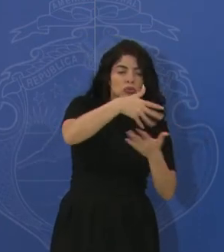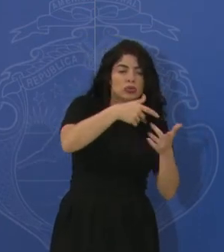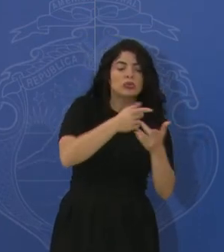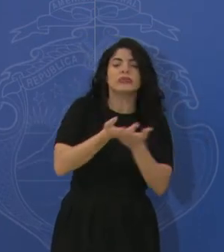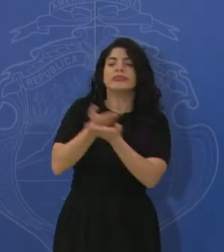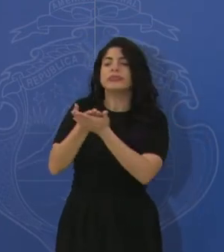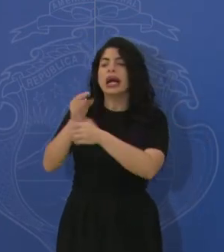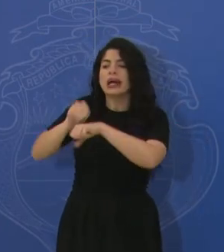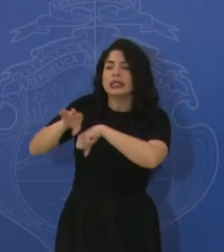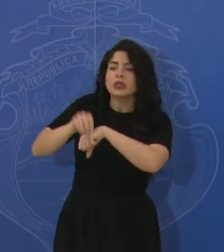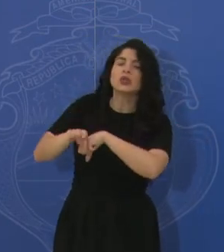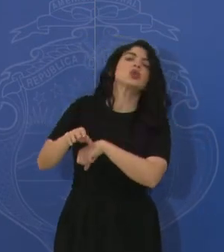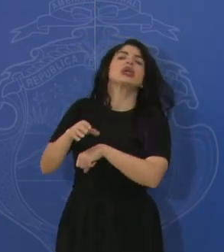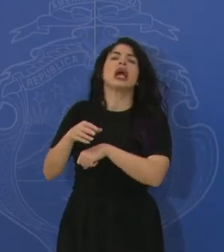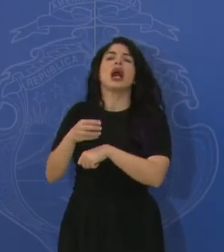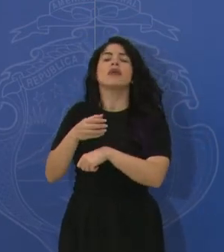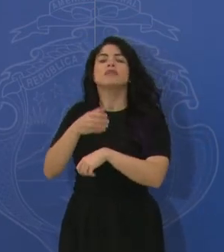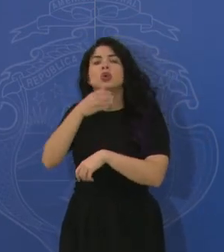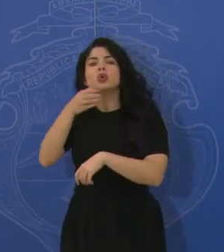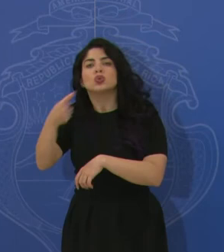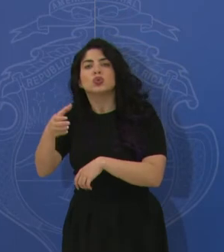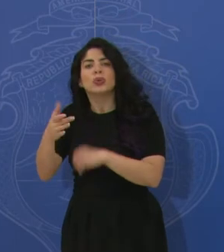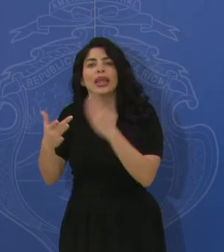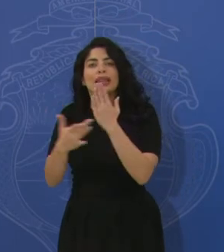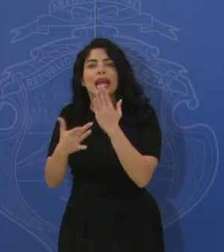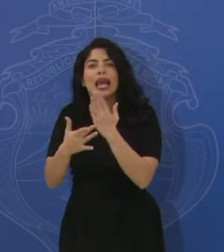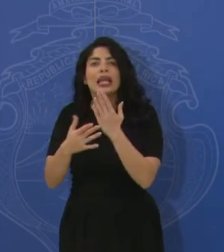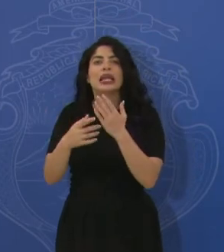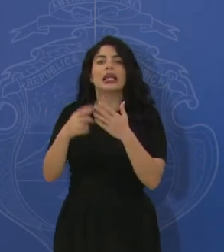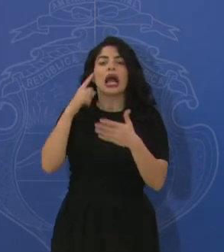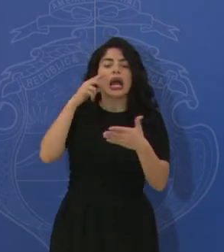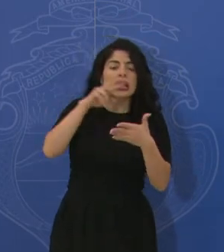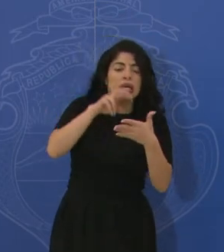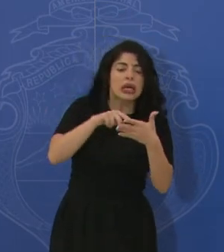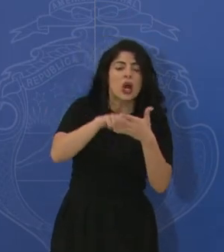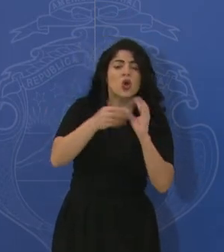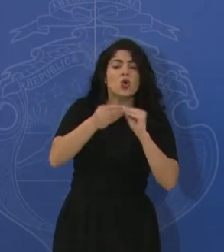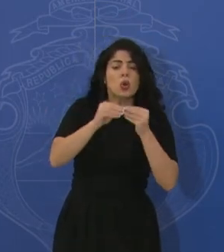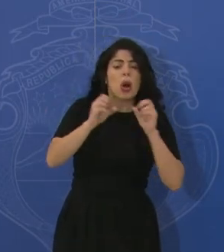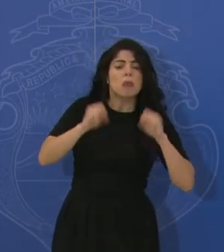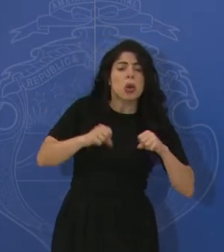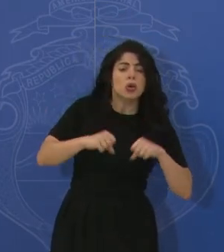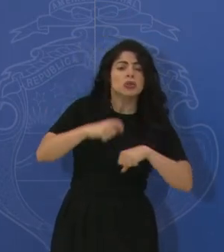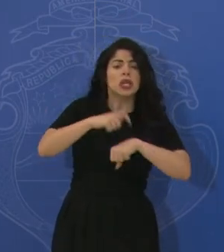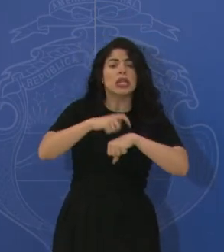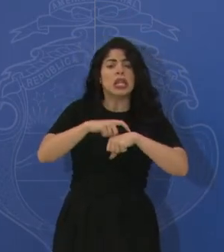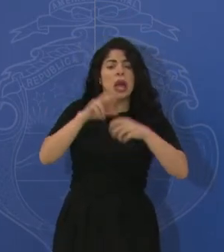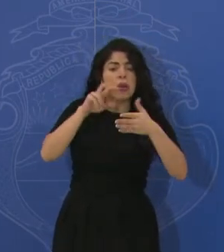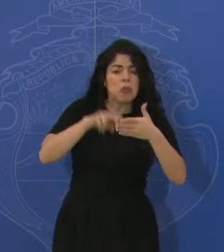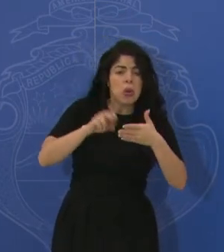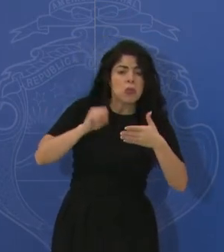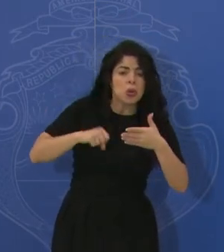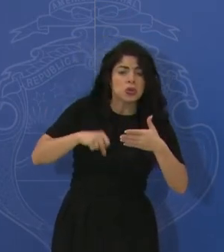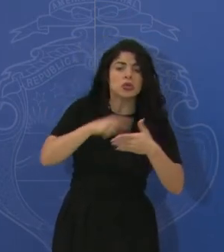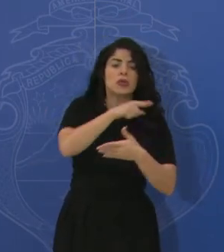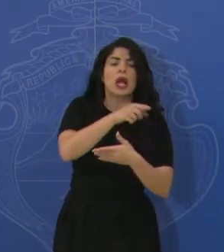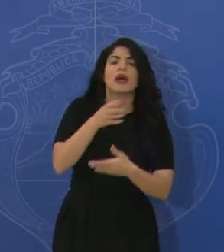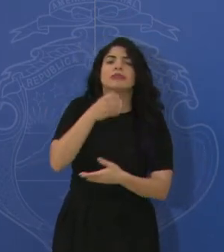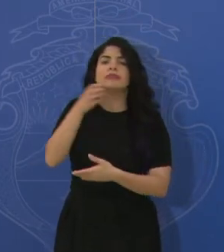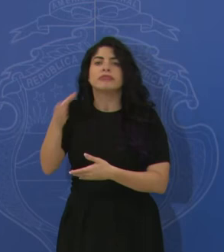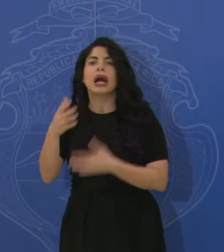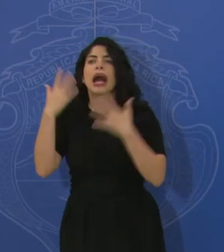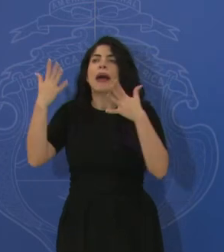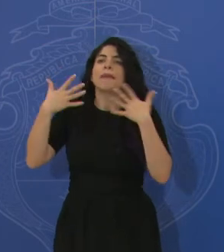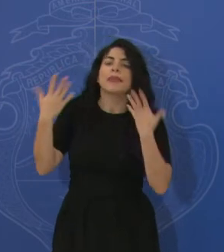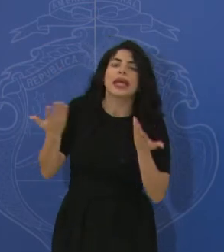técnica, van a apoyar el tema de la viabilidad en cuanto a los números, los tiempos, etcétera. Temas de